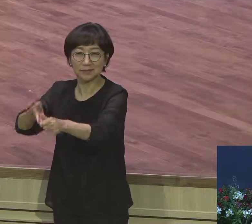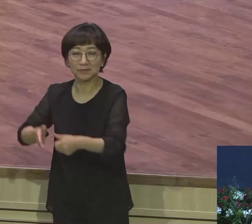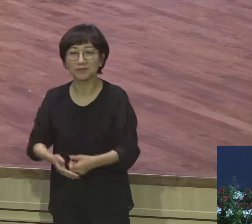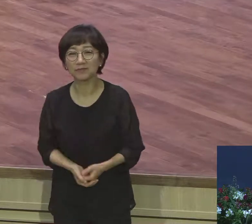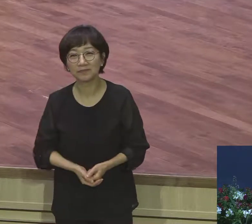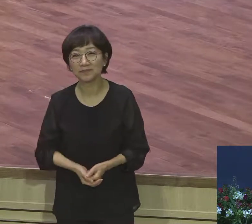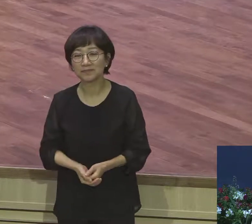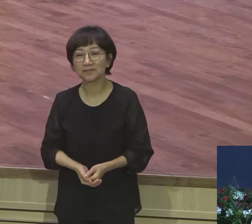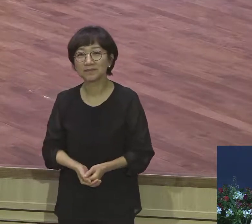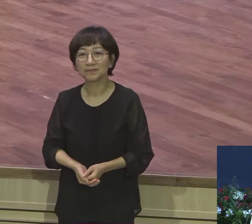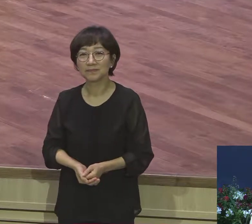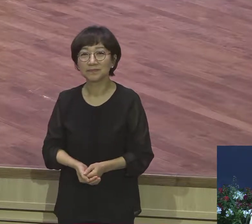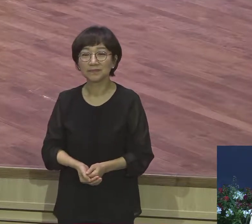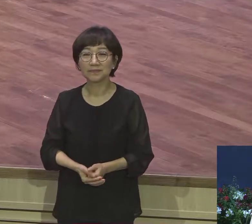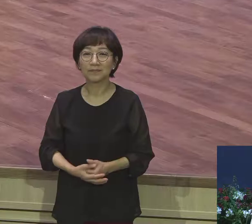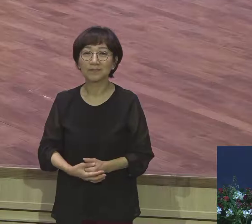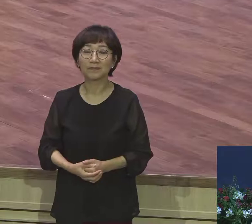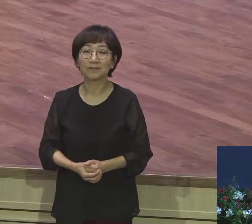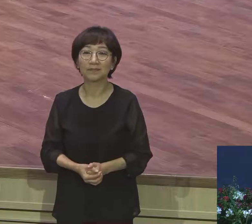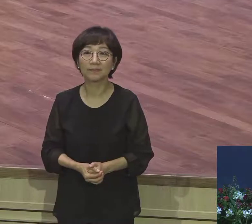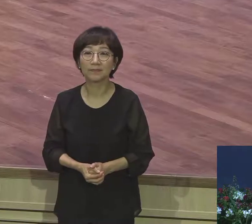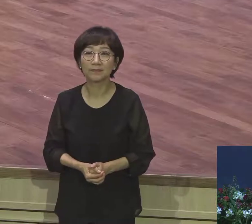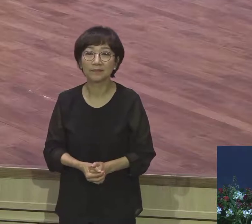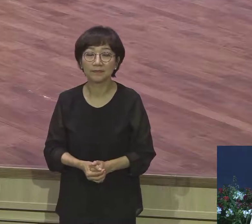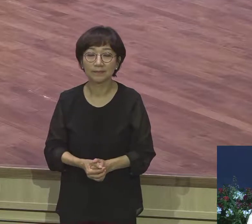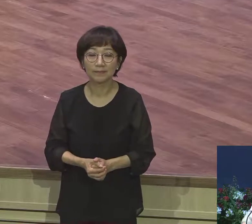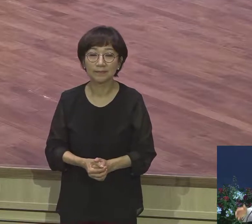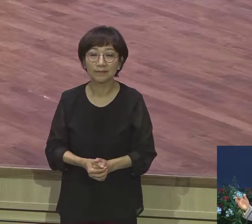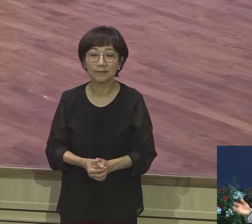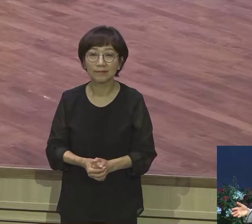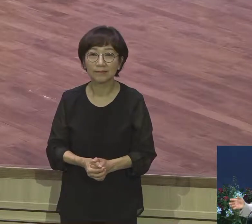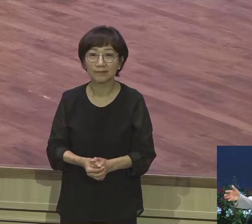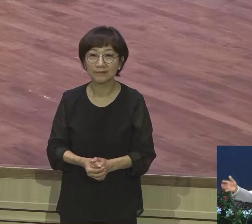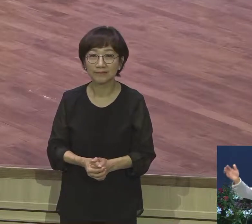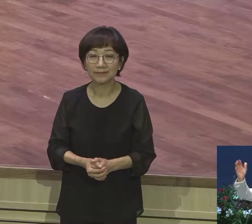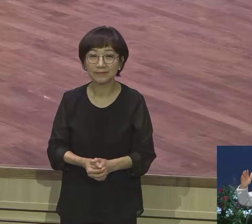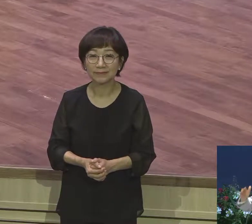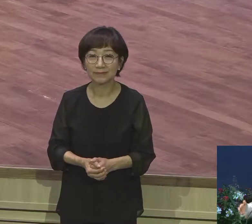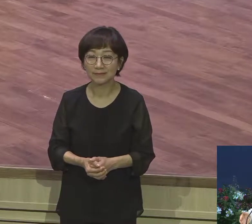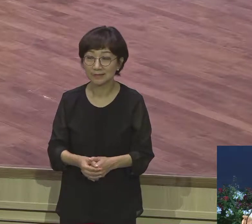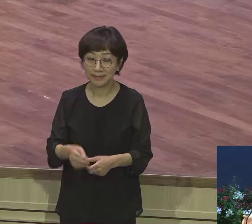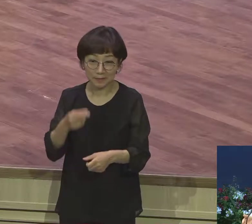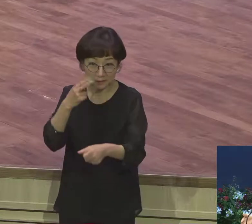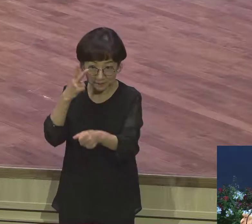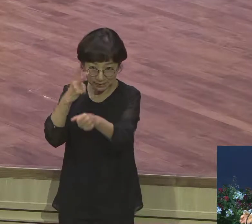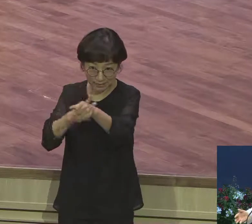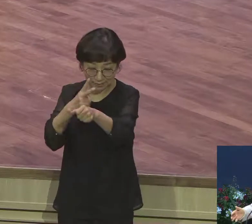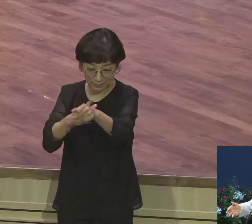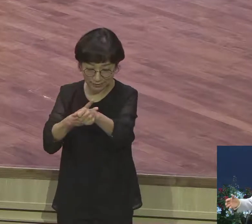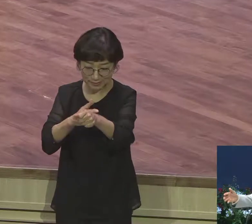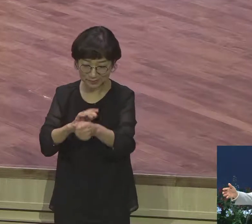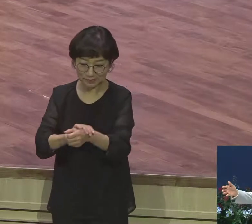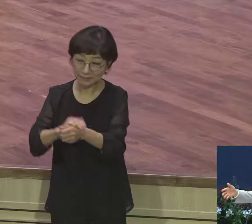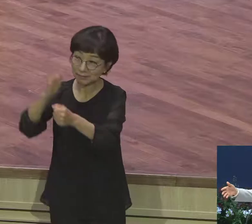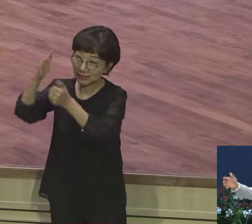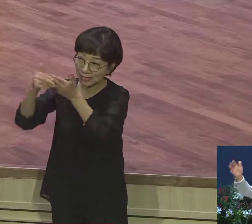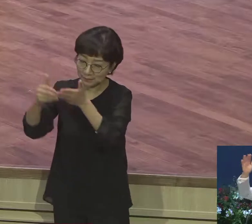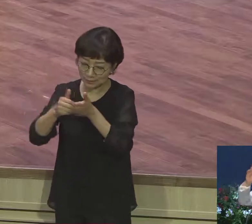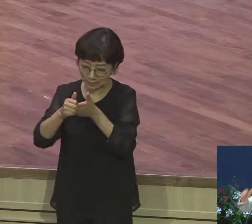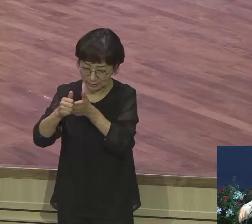바울이 하나님을 인도 따라가면서 세상 말로 그냥 멋지게 그냥